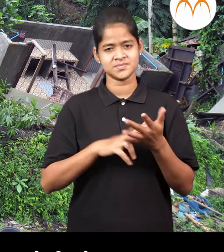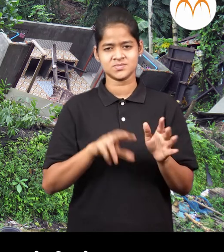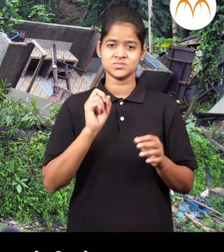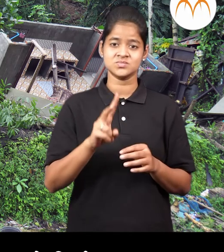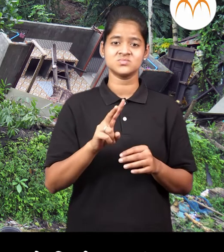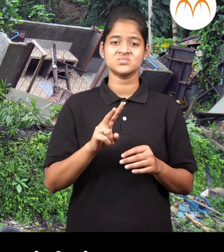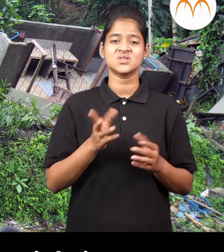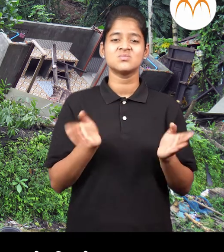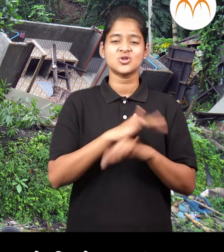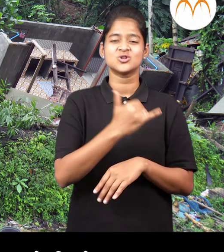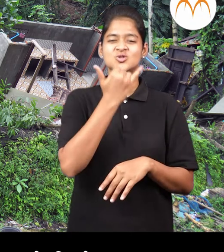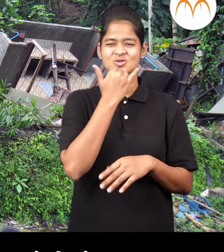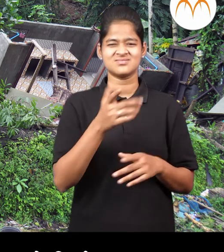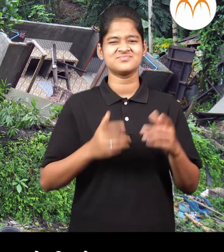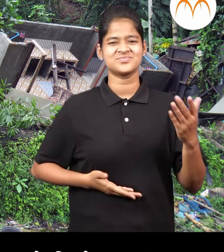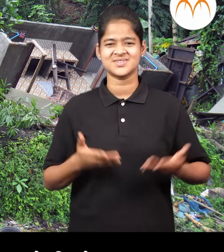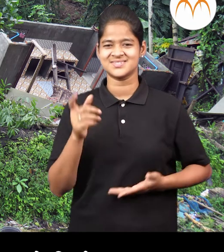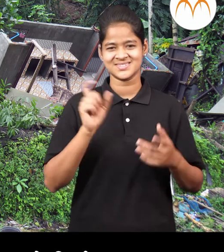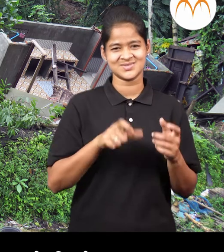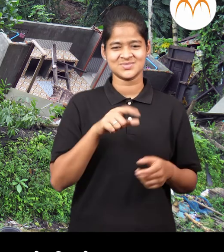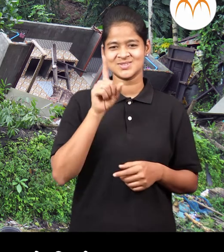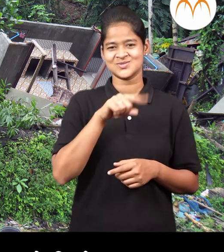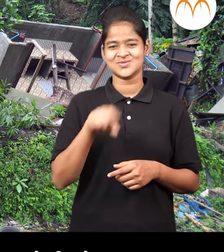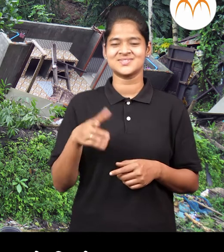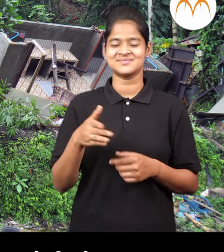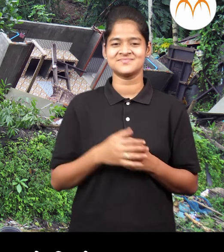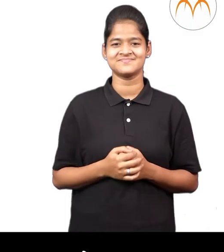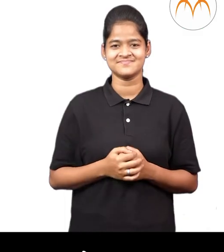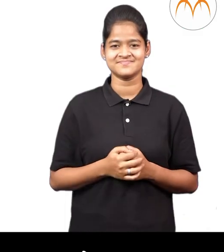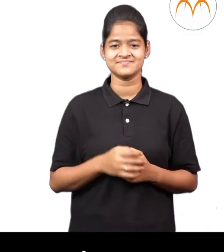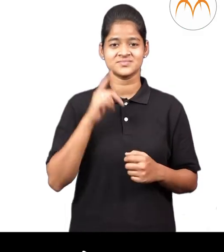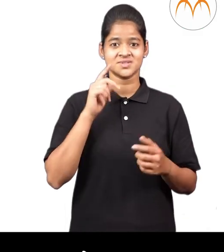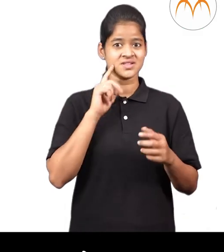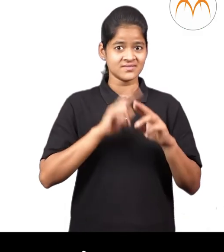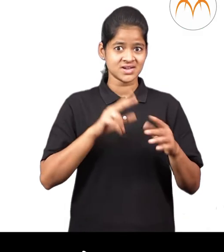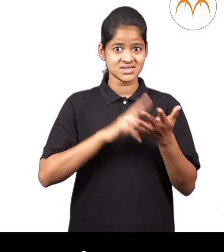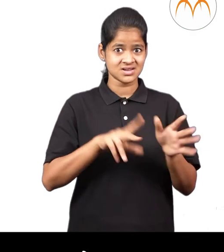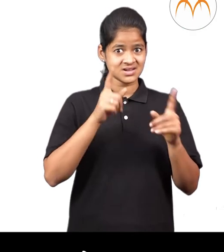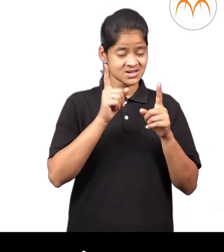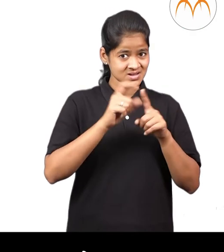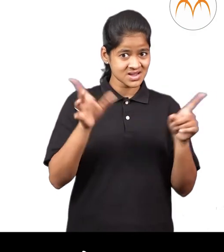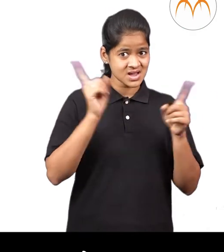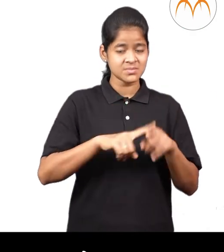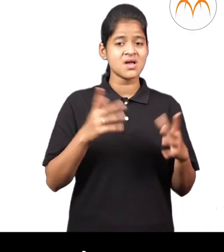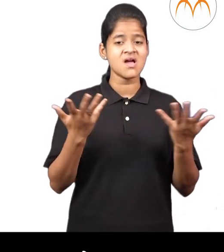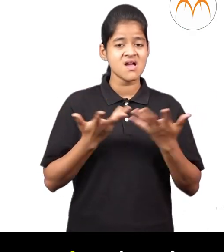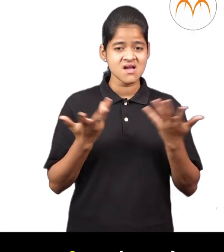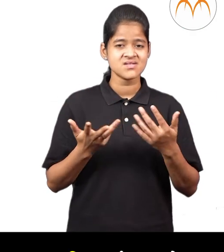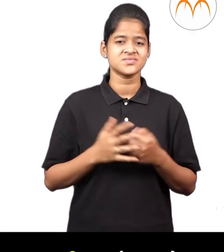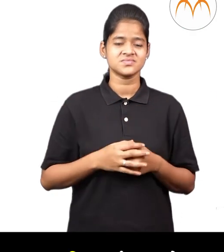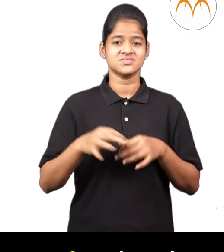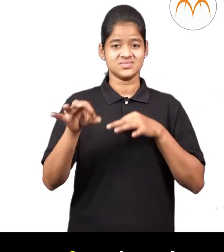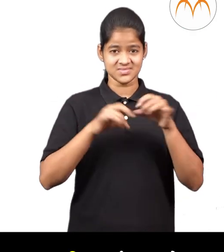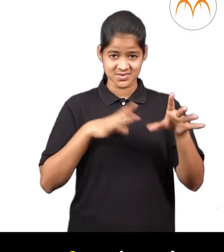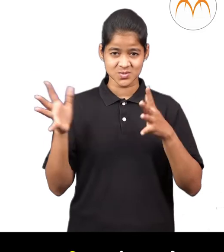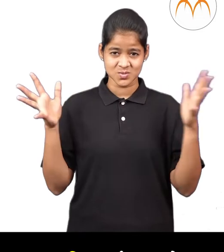ती मानसांचा चुकीचा वागने मुले निर्मान जाली नैसर्गीक आपत्ती आल्यास काय कराईचे या